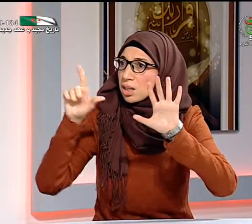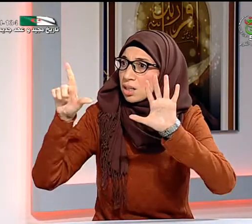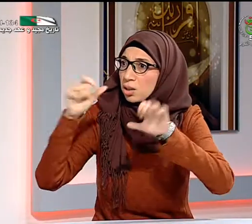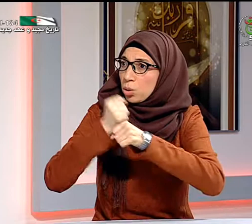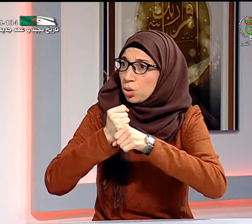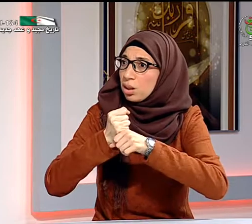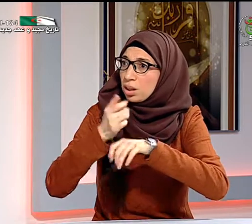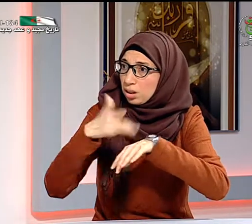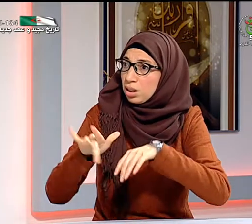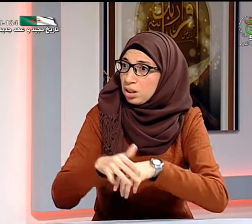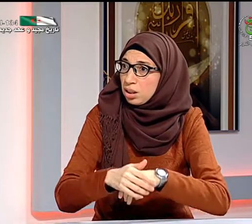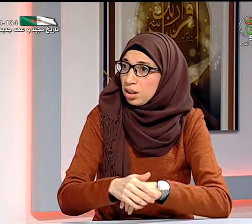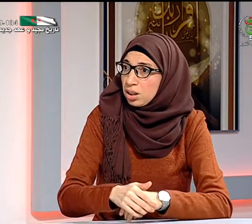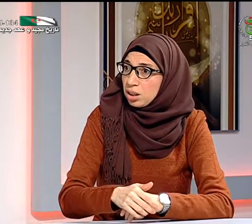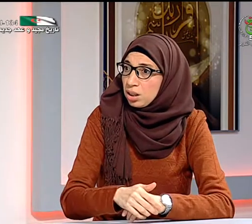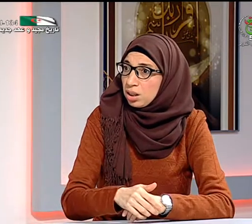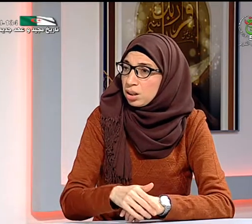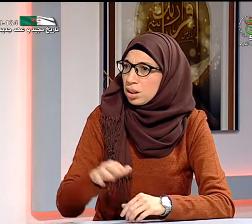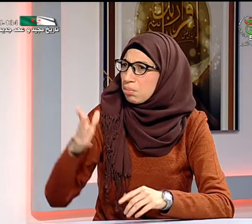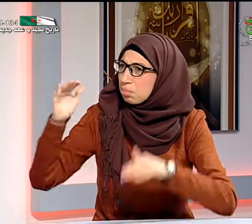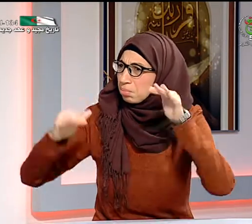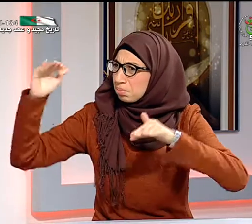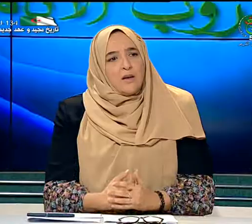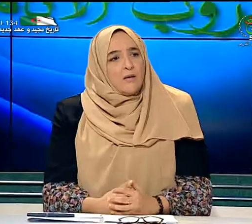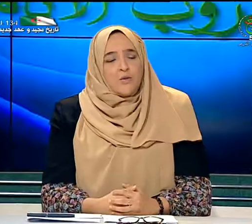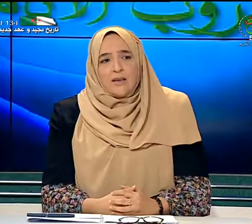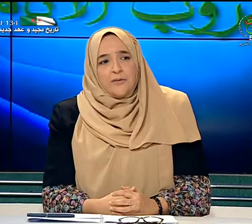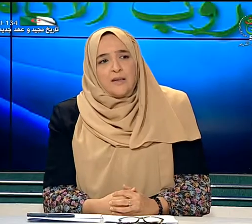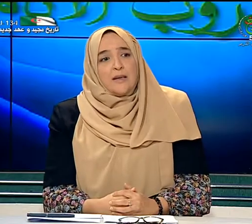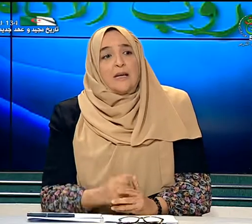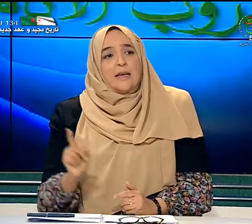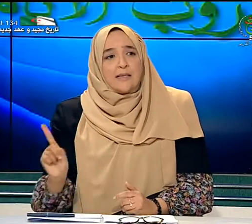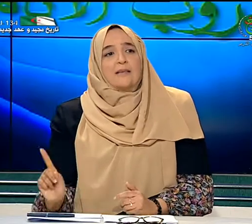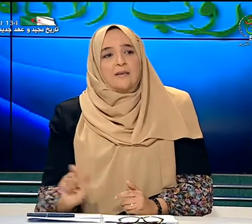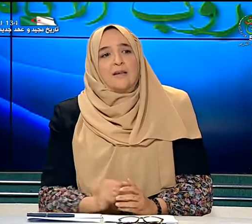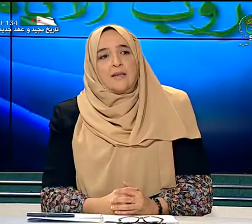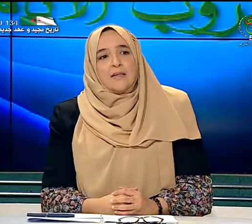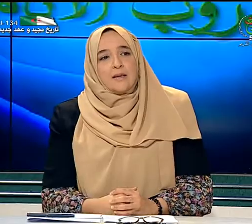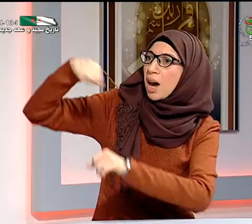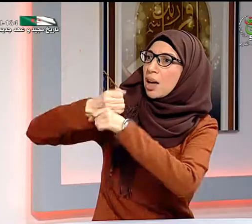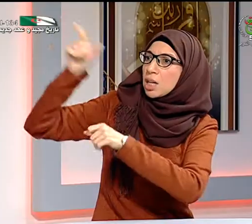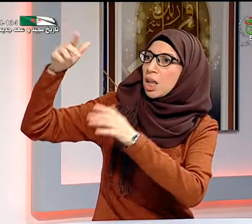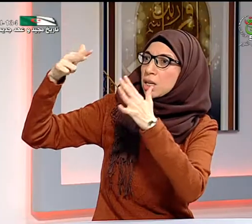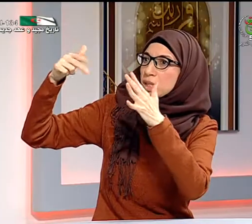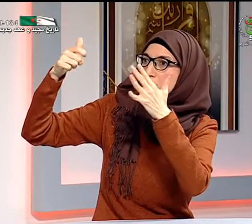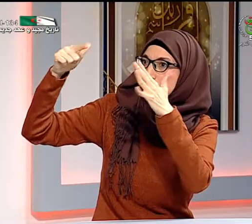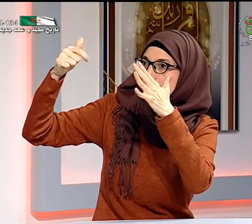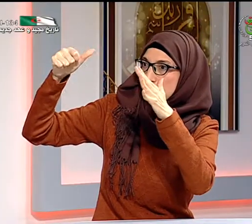سبع سنوات والأطفال الآخرين سنهم مختلفين ليس كل أطفال لهم نفس السن